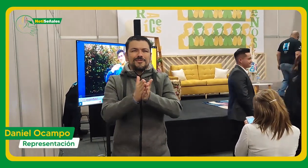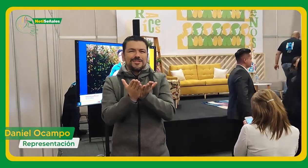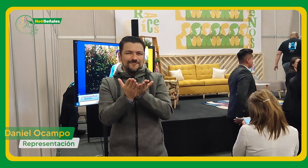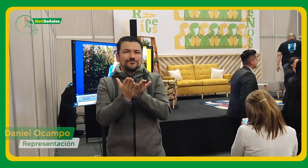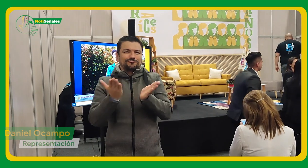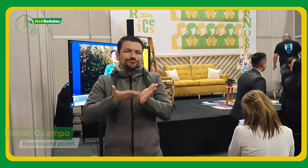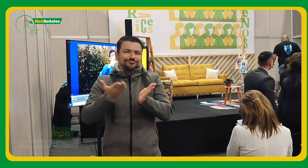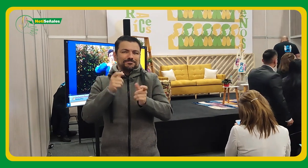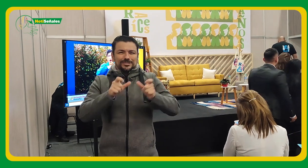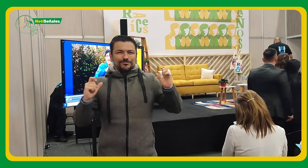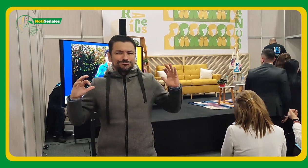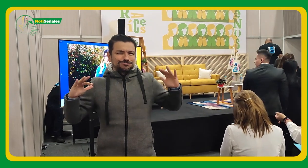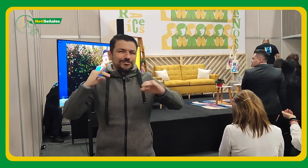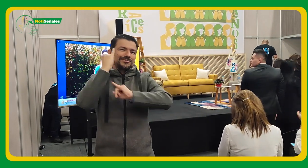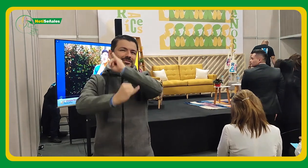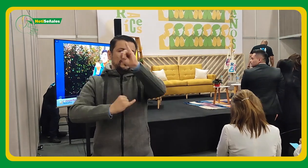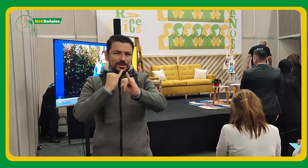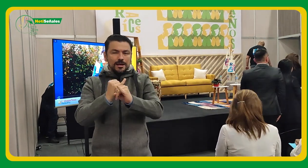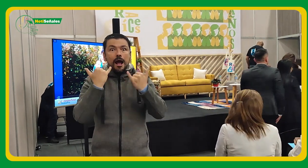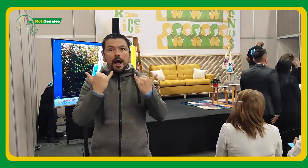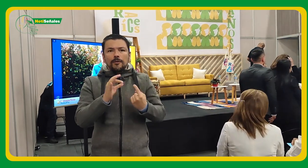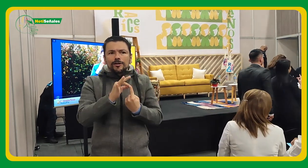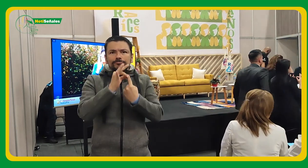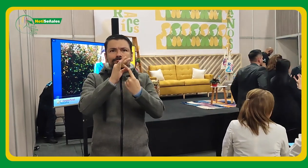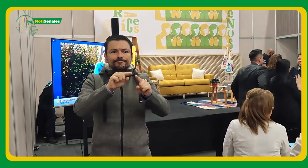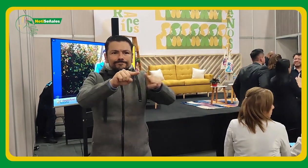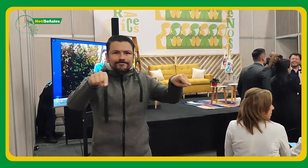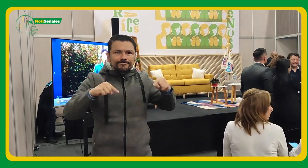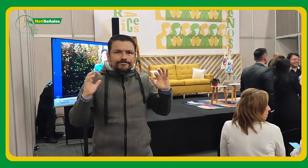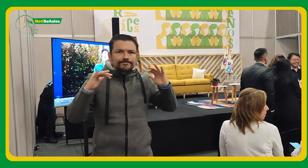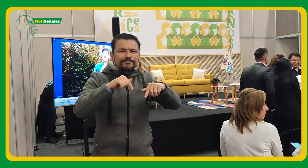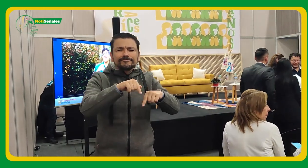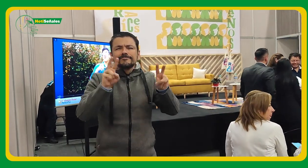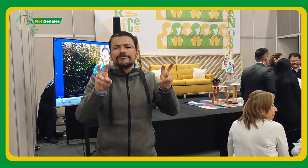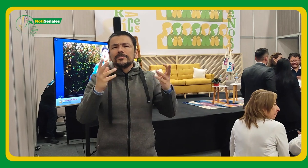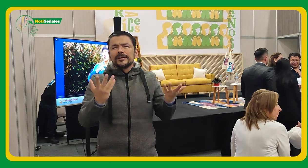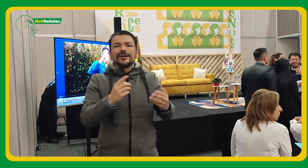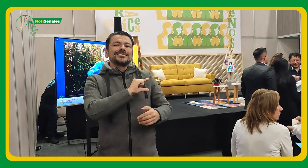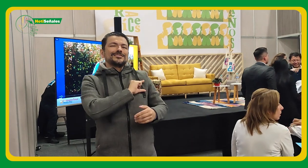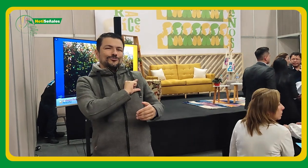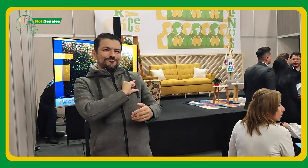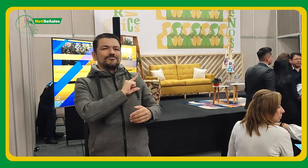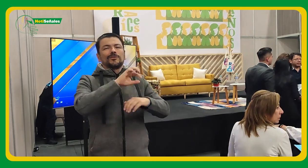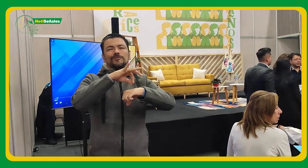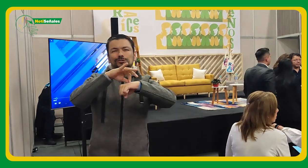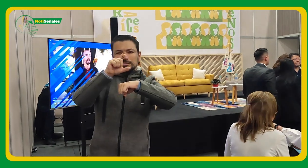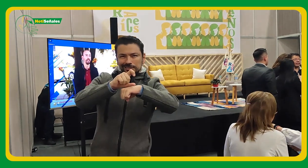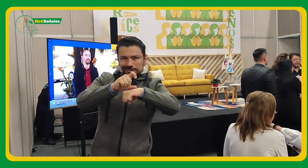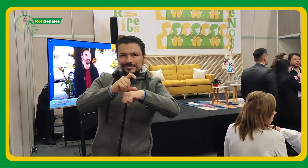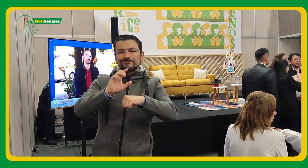realizando la Fera Internacional del Libro. Este evento acoge a muchas personas. Para esta ocasión estamos en el pabellón del INSOR,